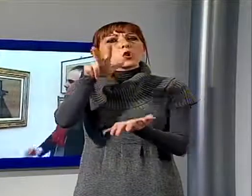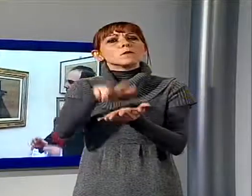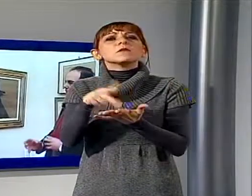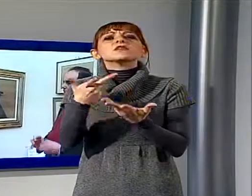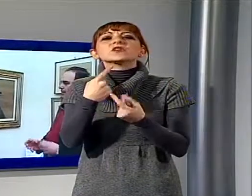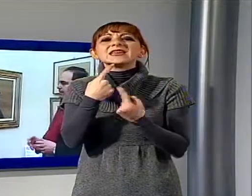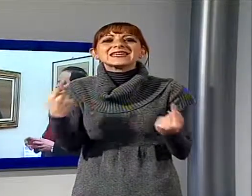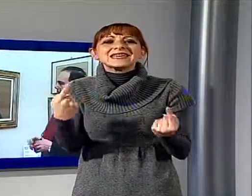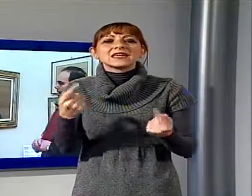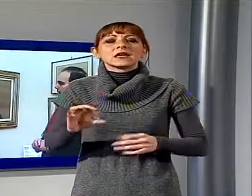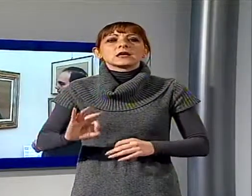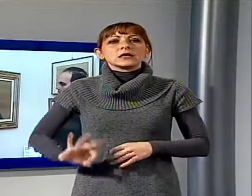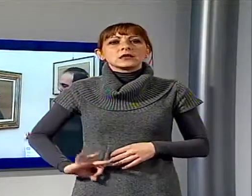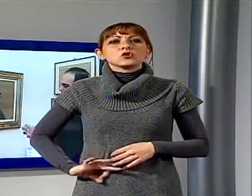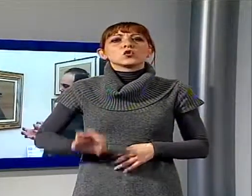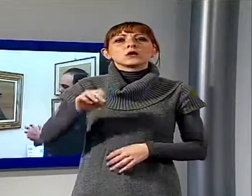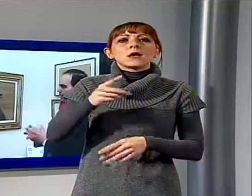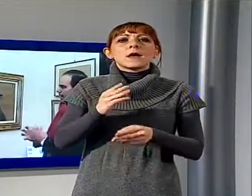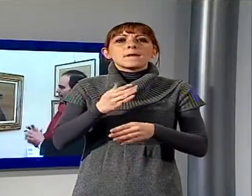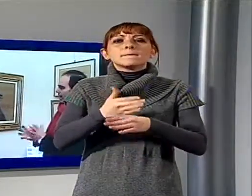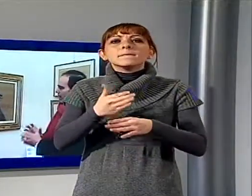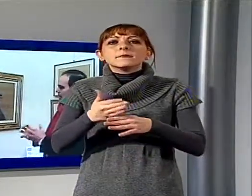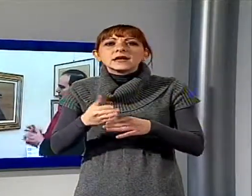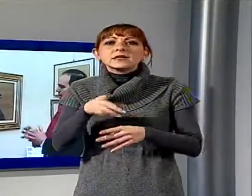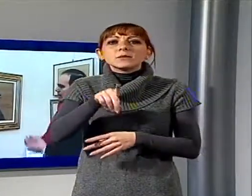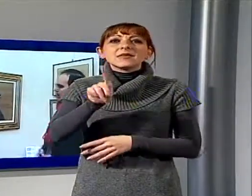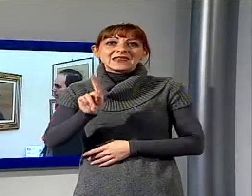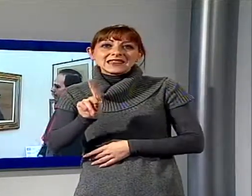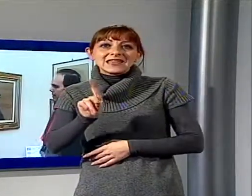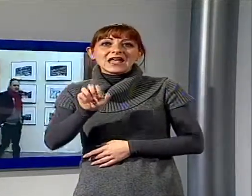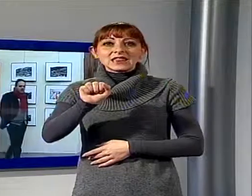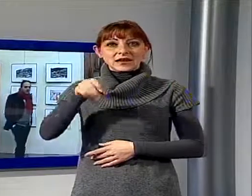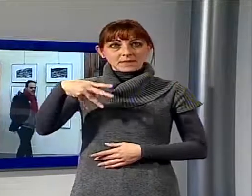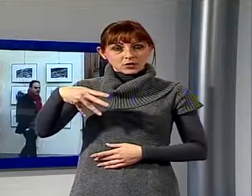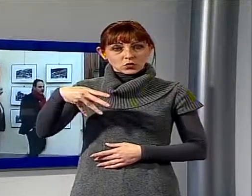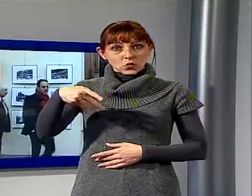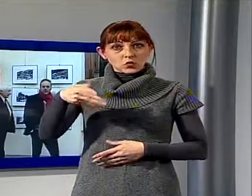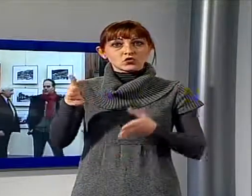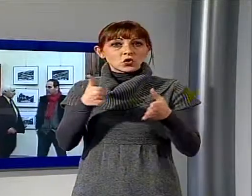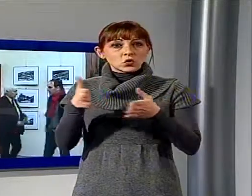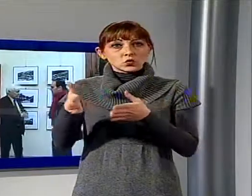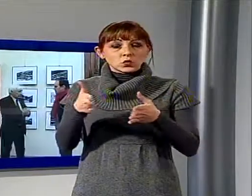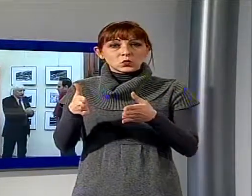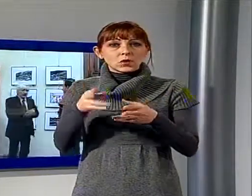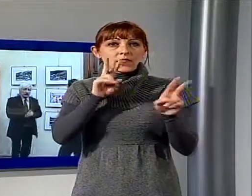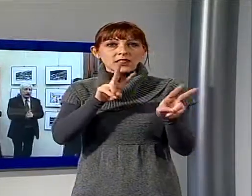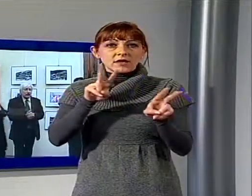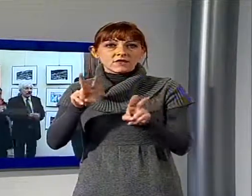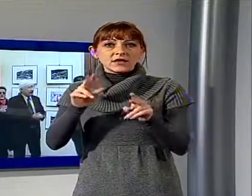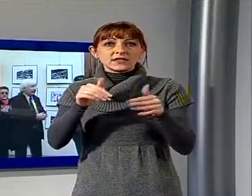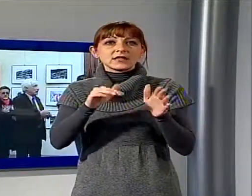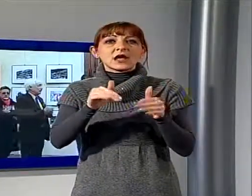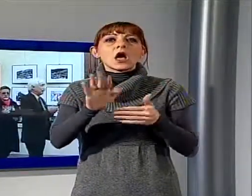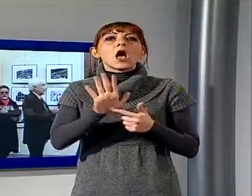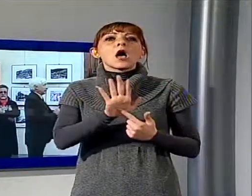Andrea Marcucci, presidente della Commissione Cultura al Senato, a margine della visita alla mostra dedicata a Lorenzo Viani nella